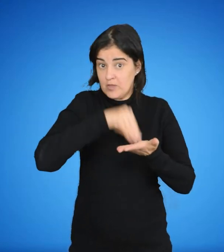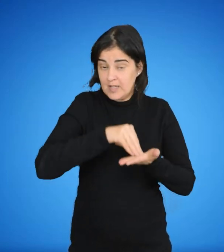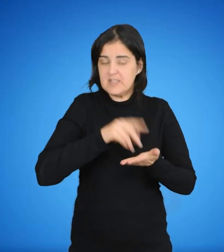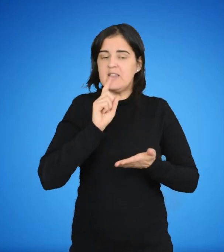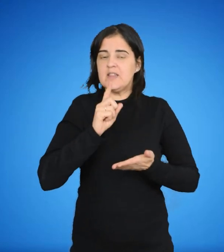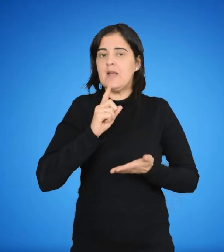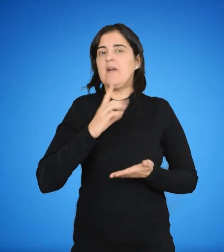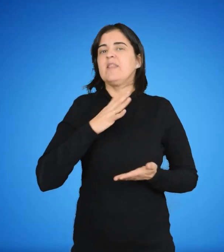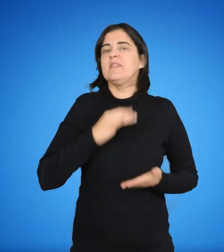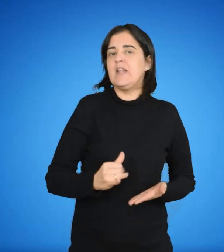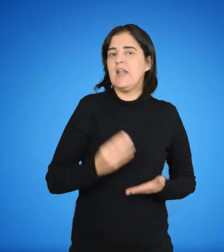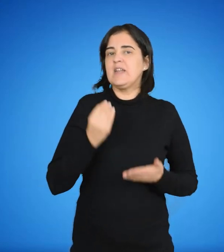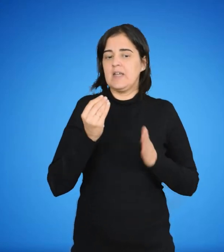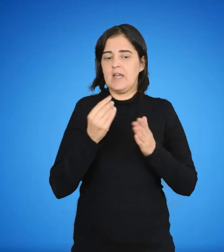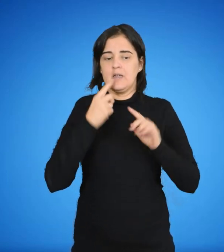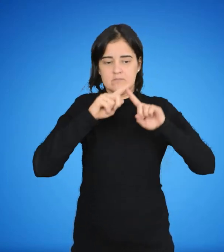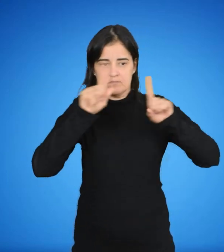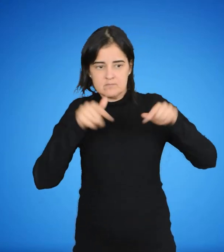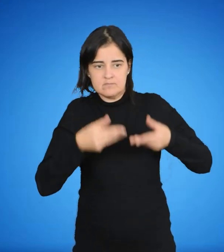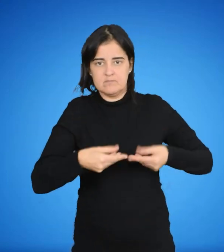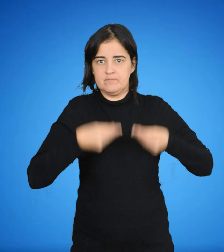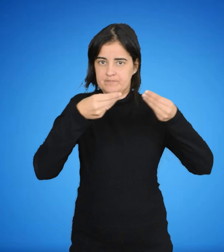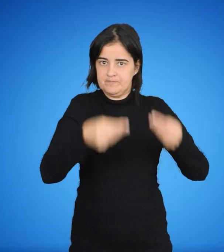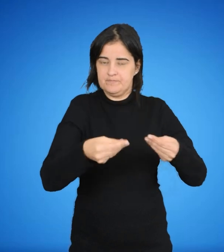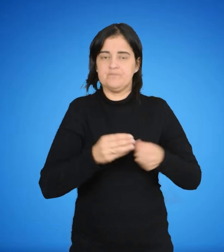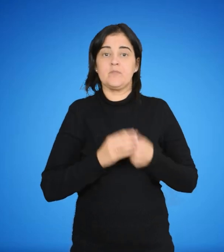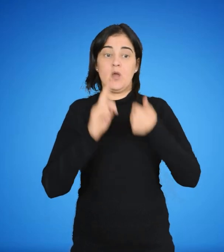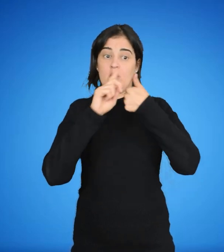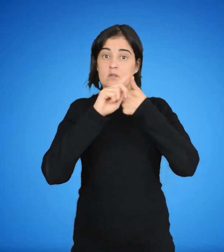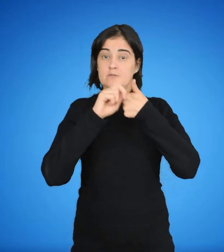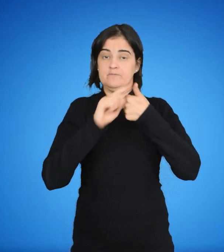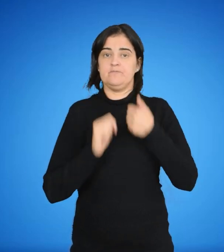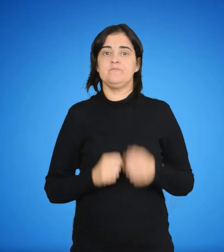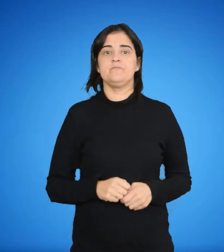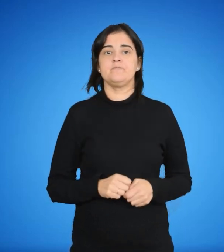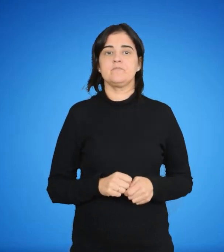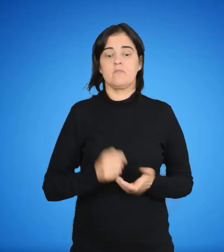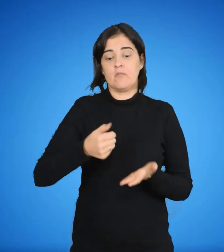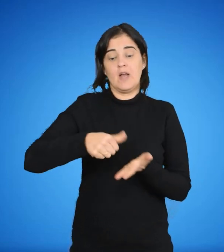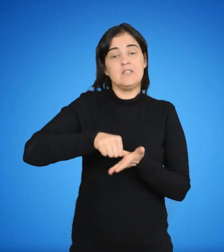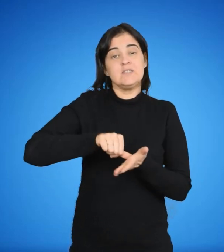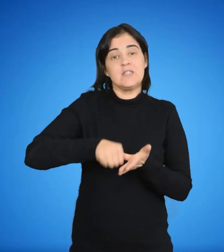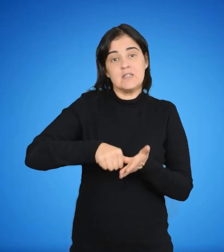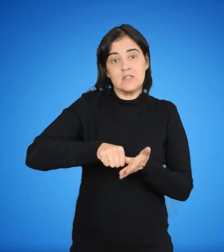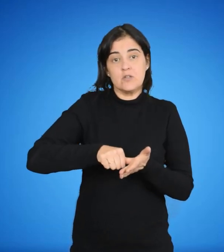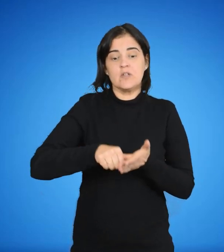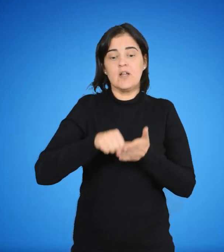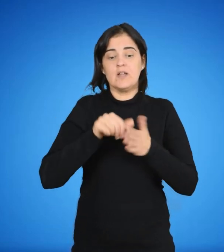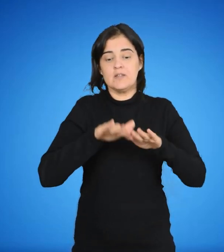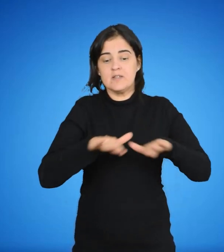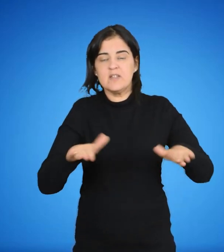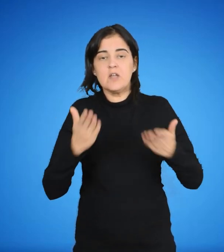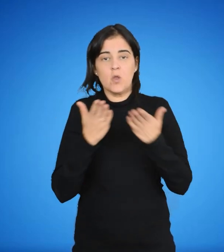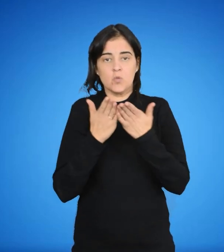contar con la siguiente documentación. 1. Documento de identidad del estudiante.